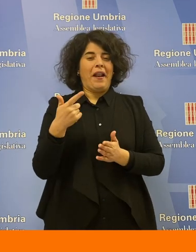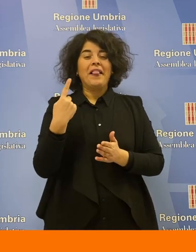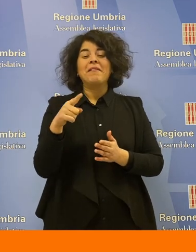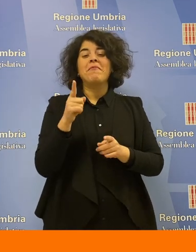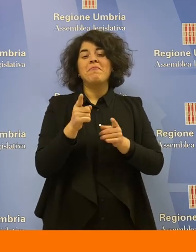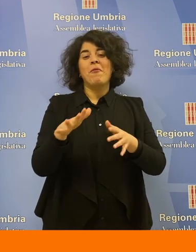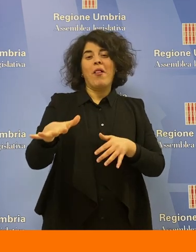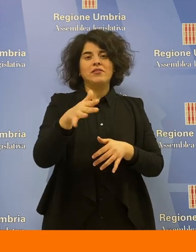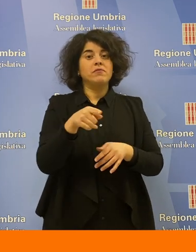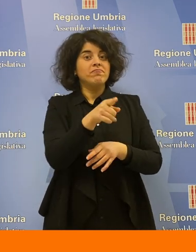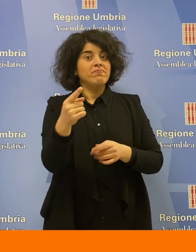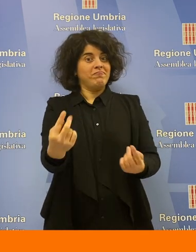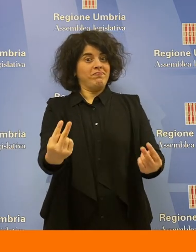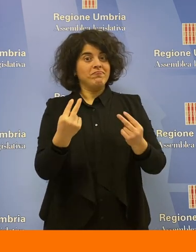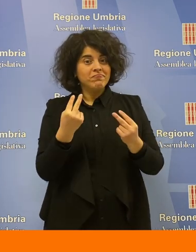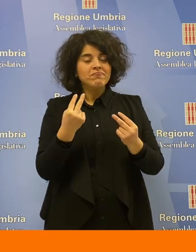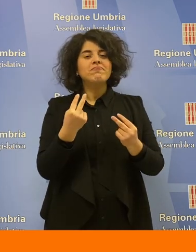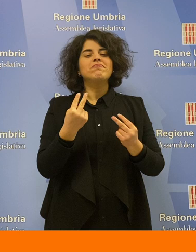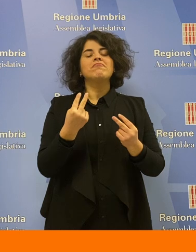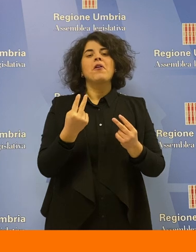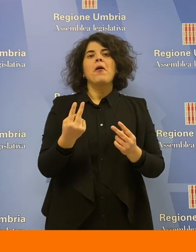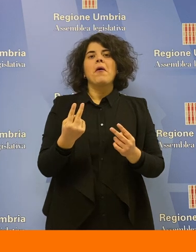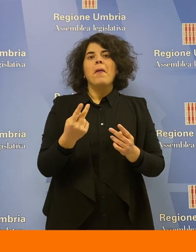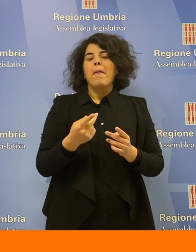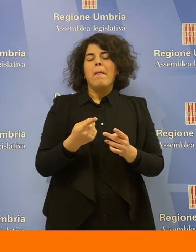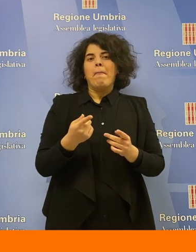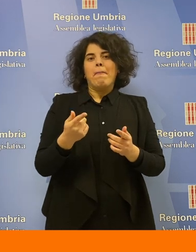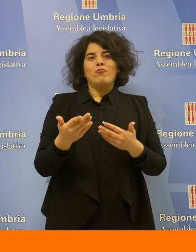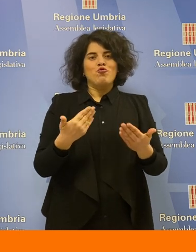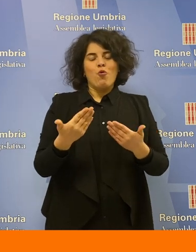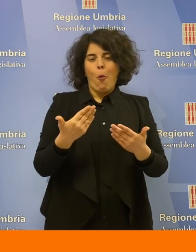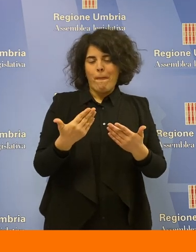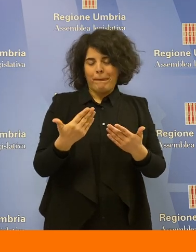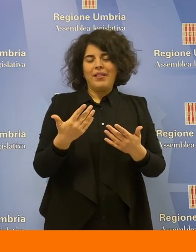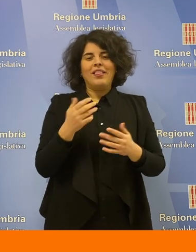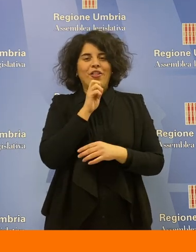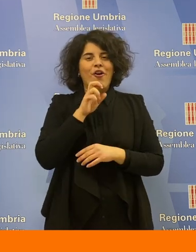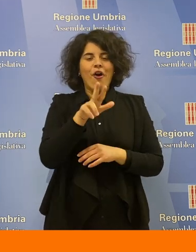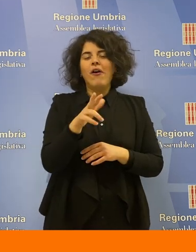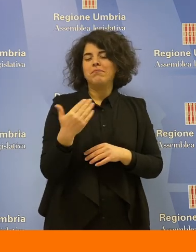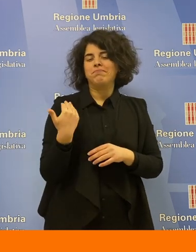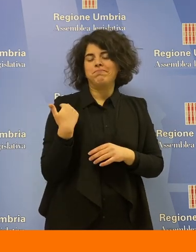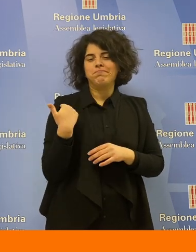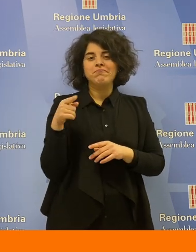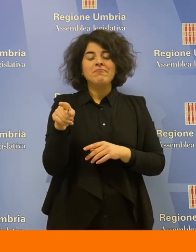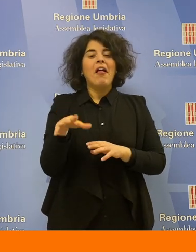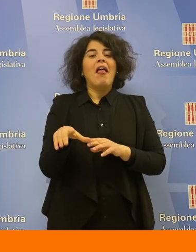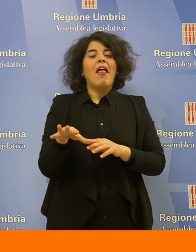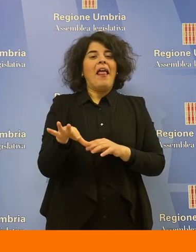seguendo e prima ancora sull'attualità della notizia, Marcello Pegorari è appena eletto da poco